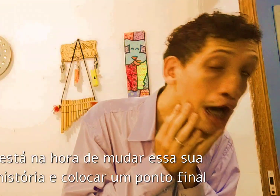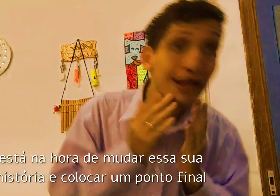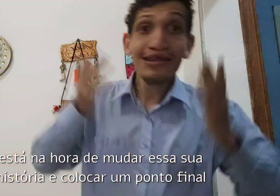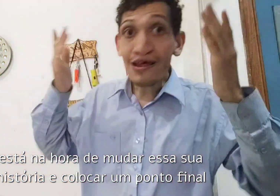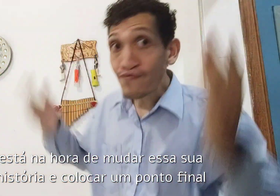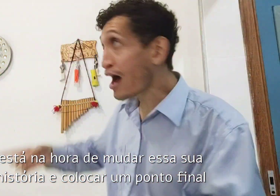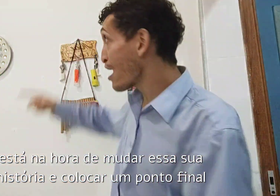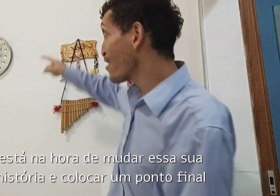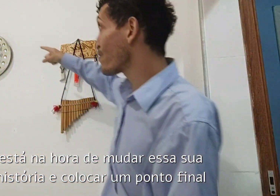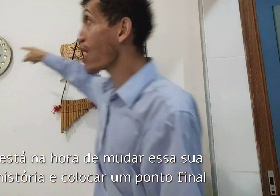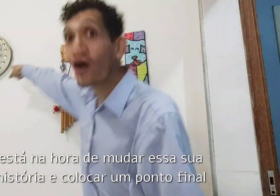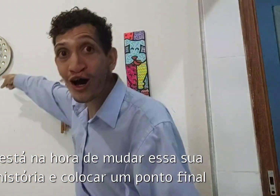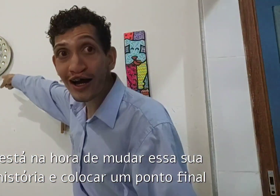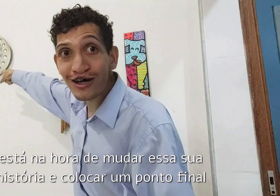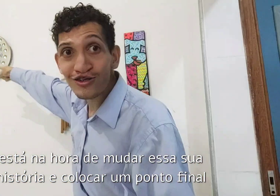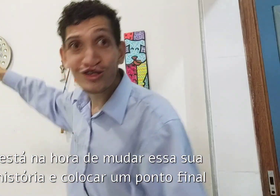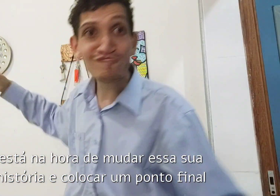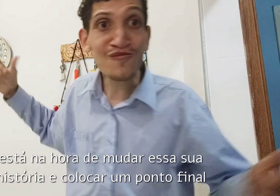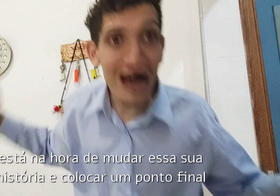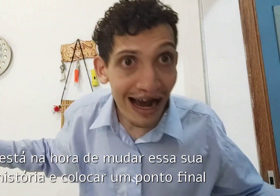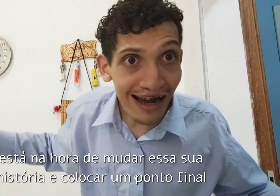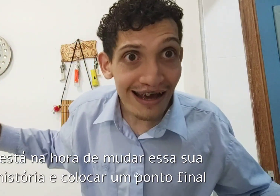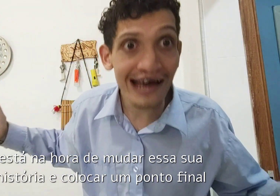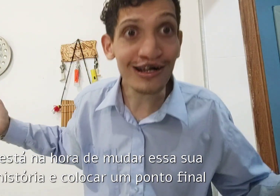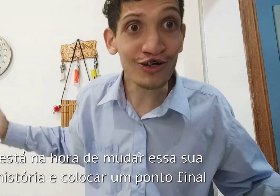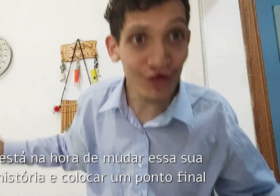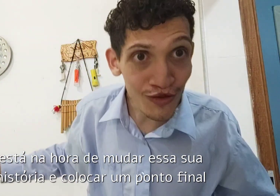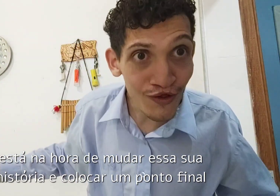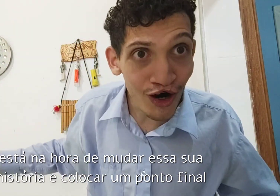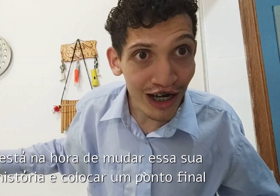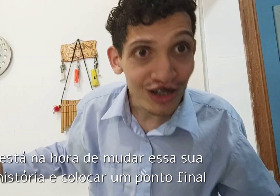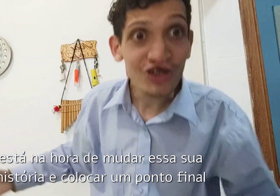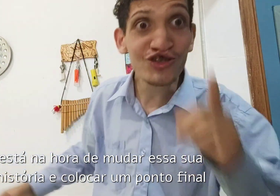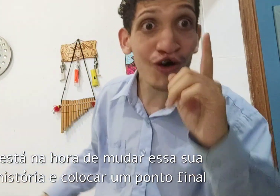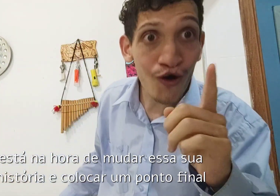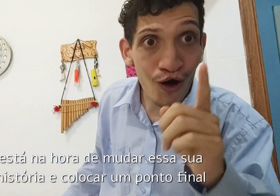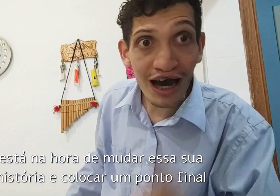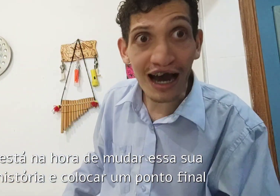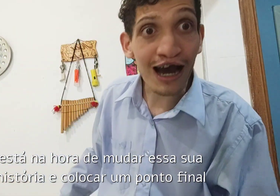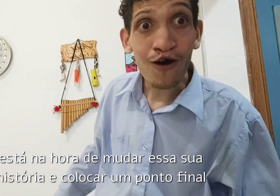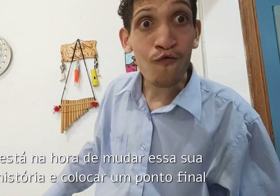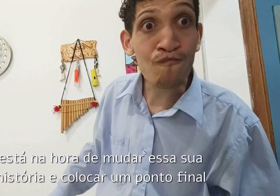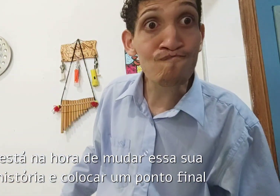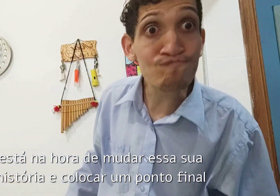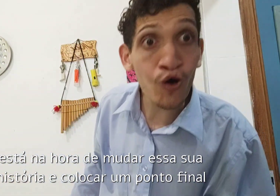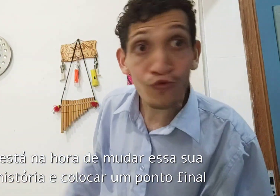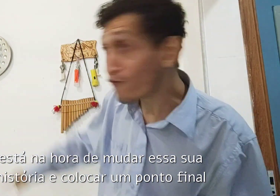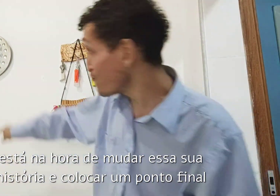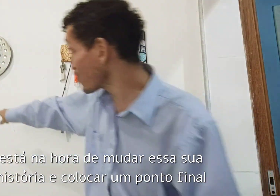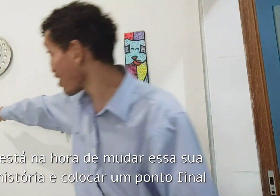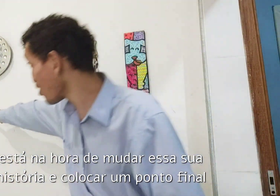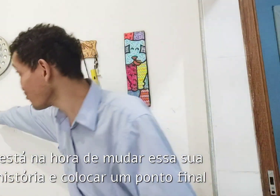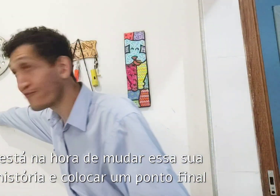está na hora de mudar essa sua história, de colocar um ponto final